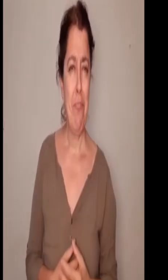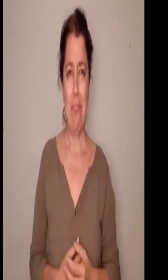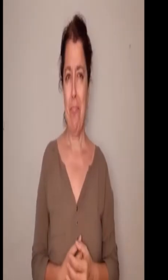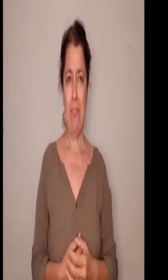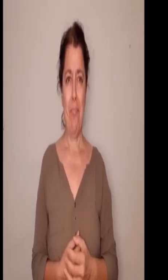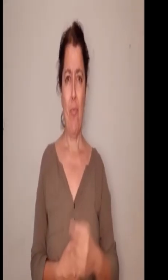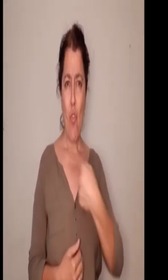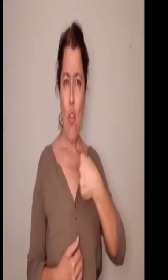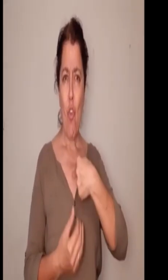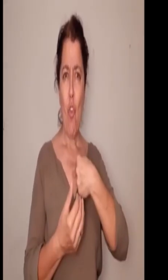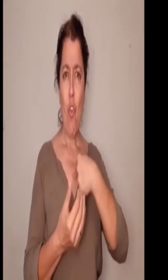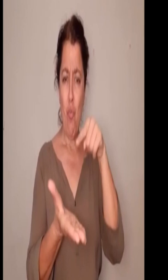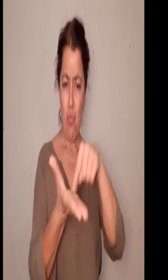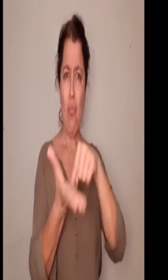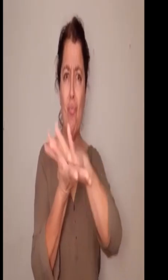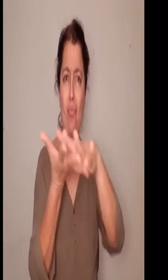sin duda